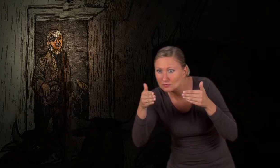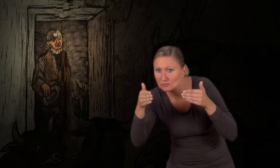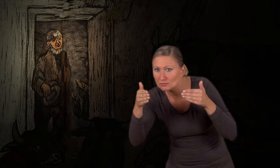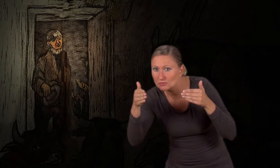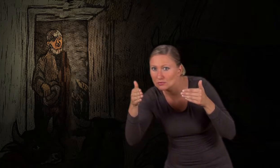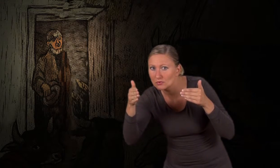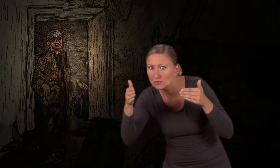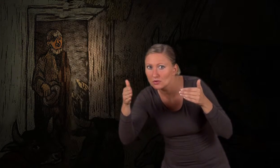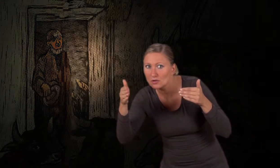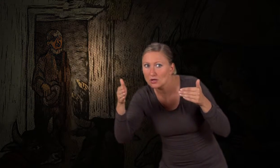er gesucht hatte.